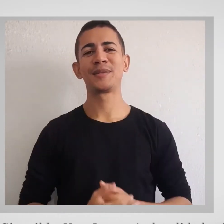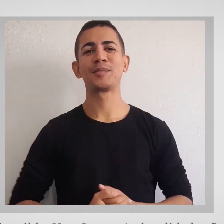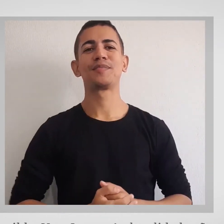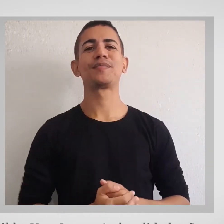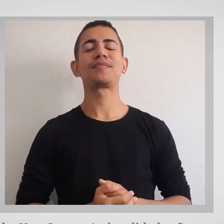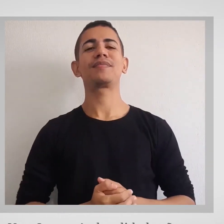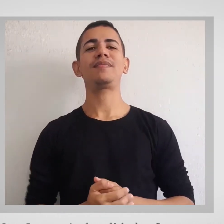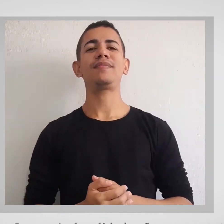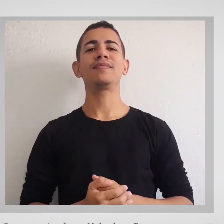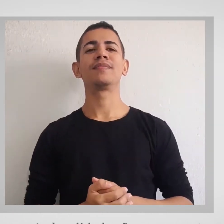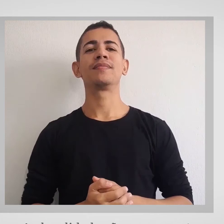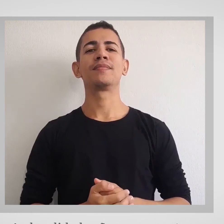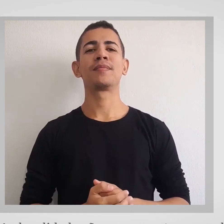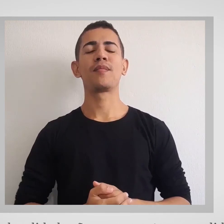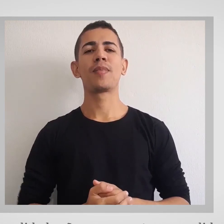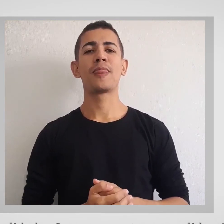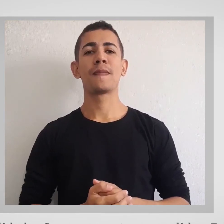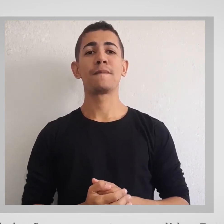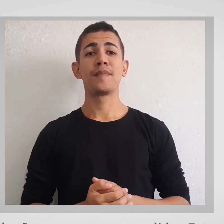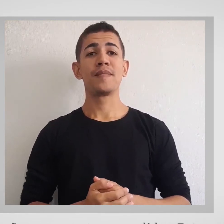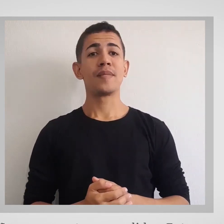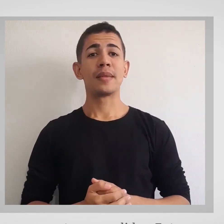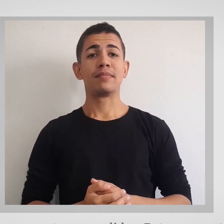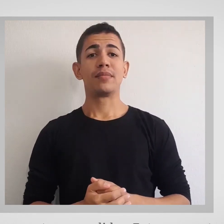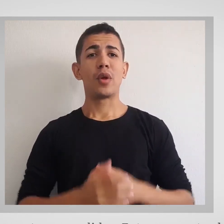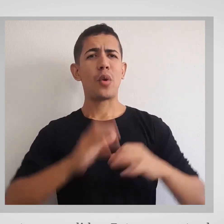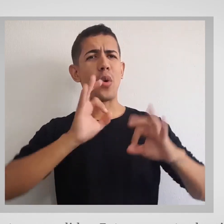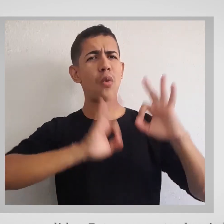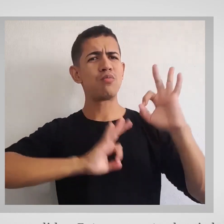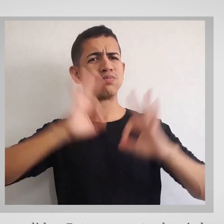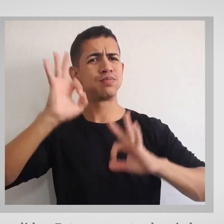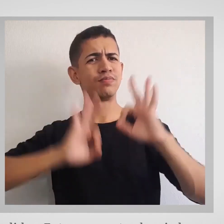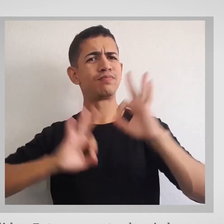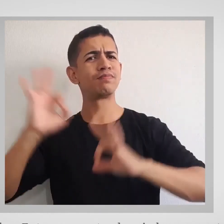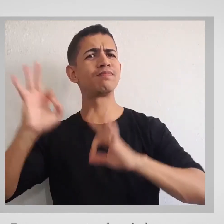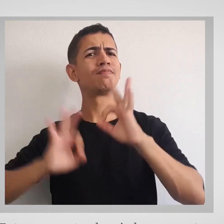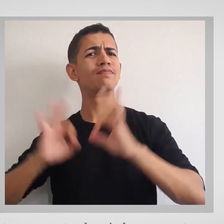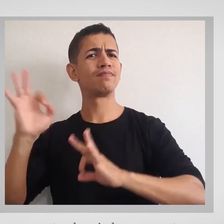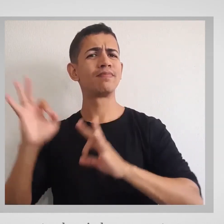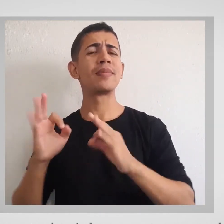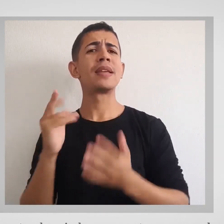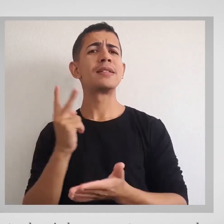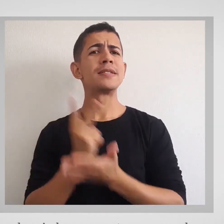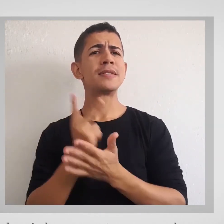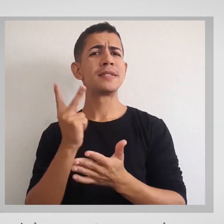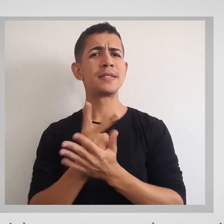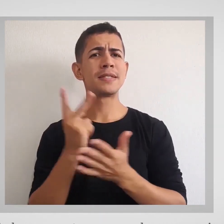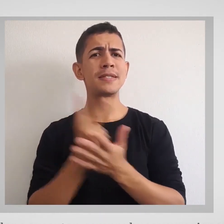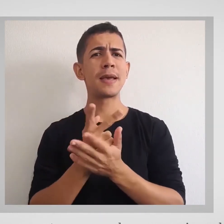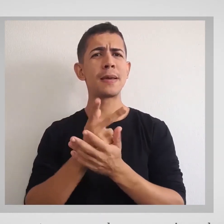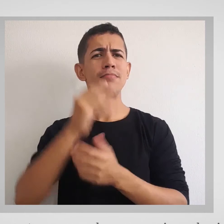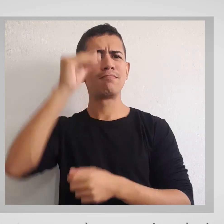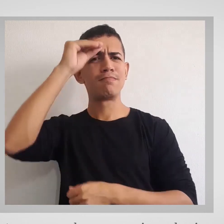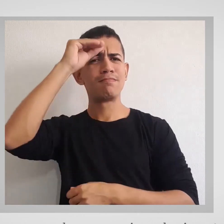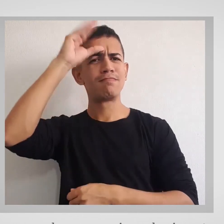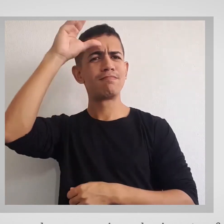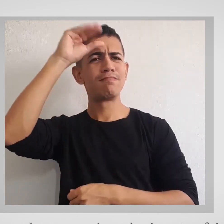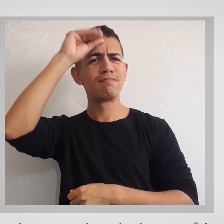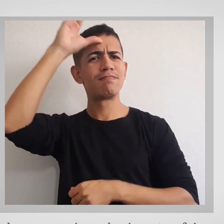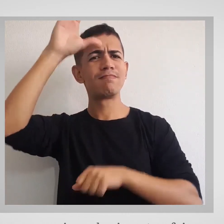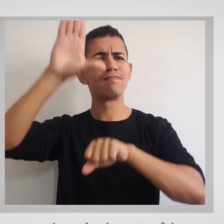pluralidade não era somente nos apelidos. Extremamente planejador e executor, sempre buscava mais